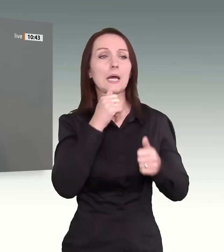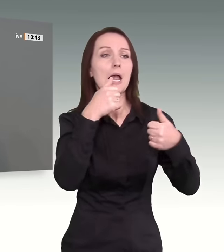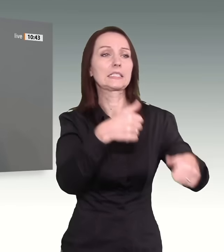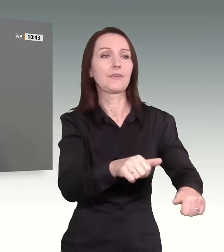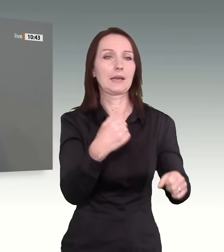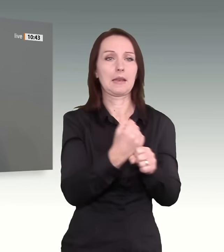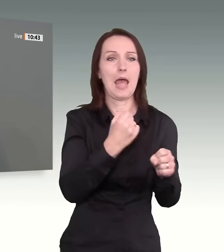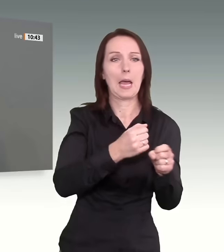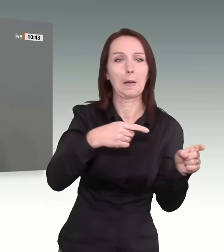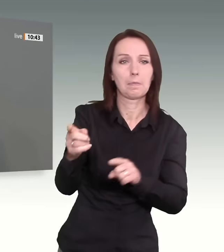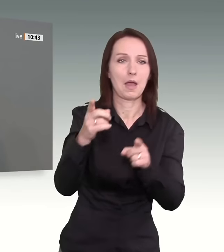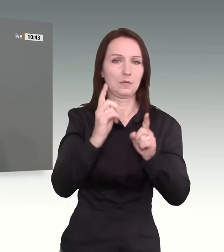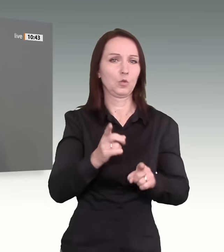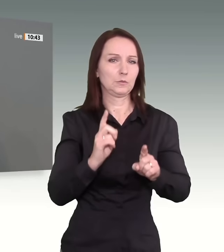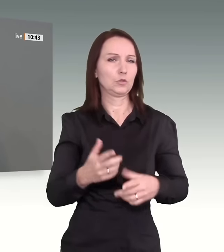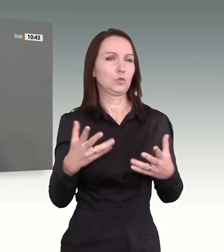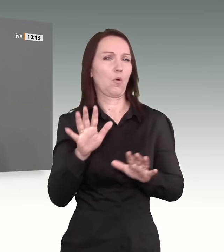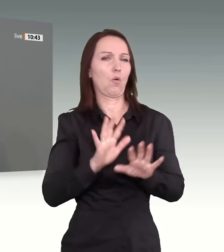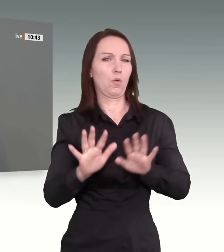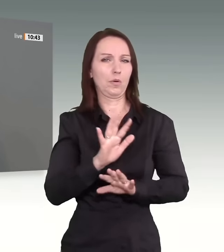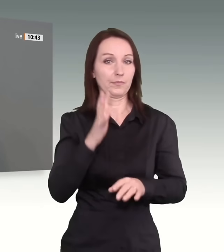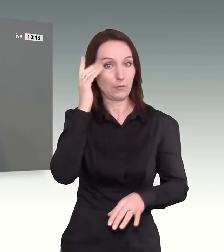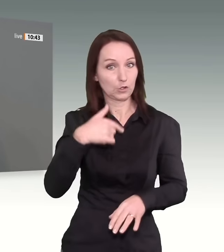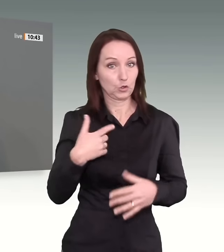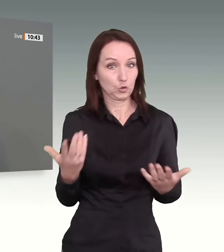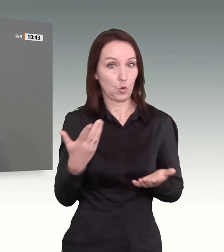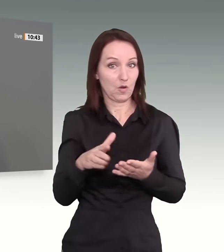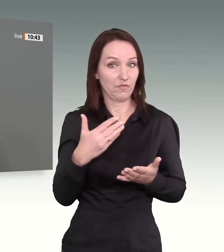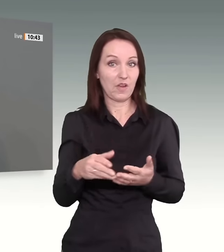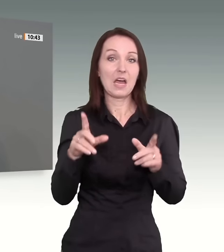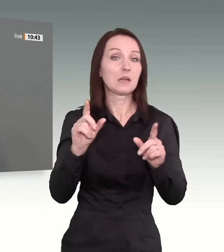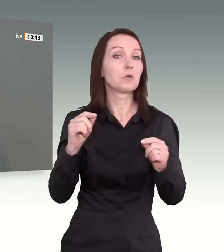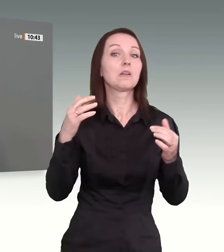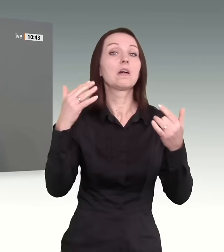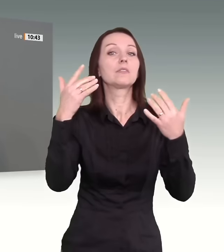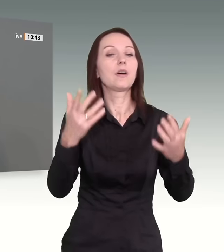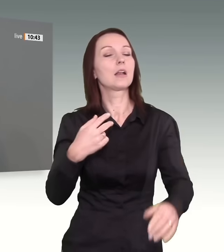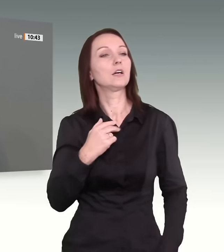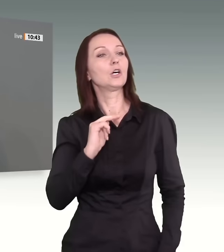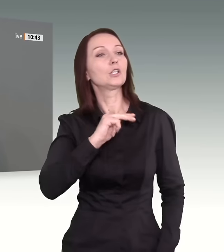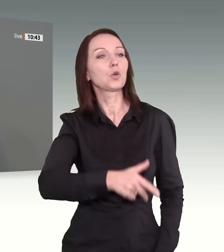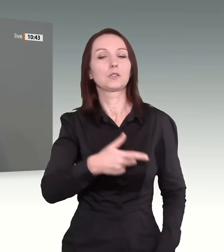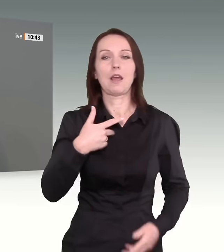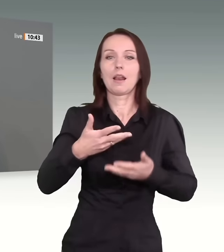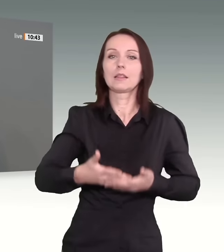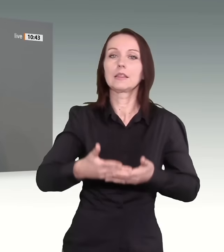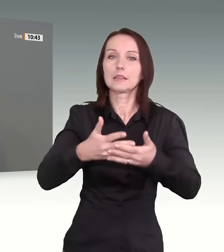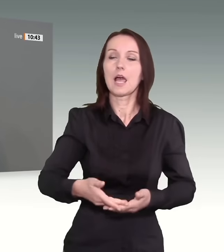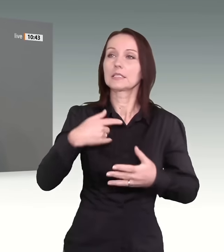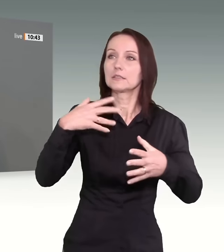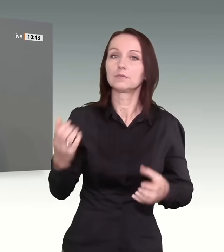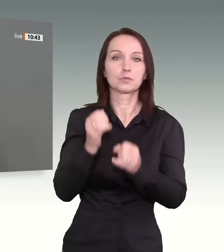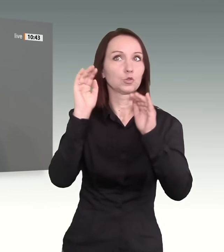müssen. Wenn wir so weitermachen, ist irgendwann nichts mehr über von unserem sozialen Auffangnetz.